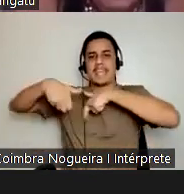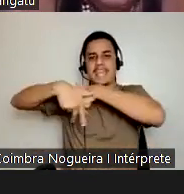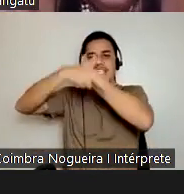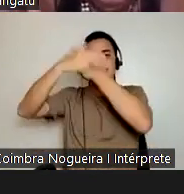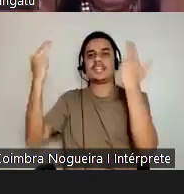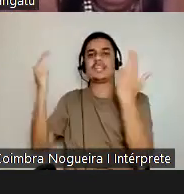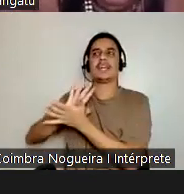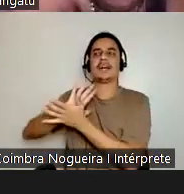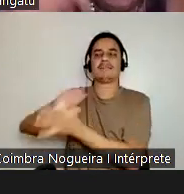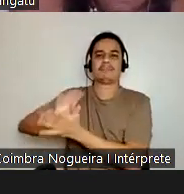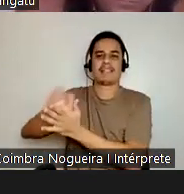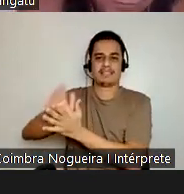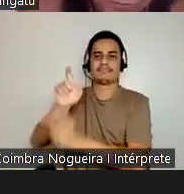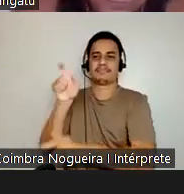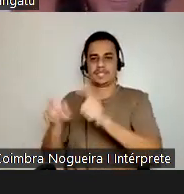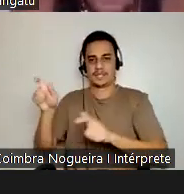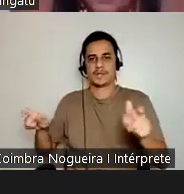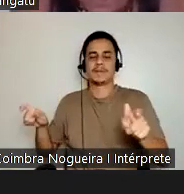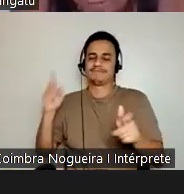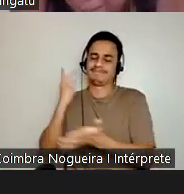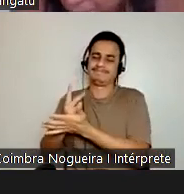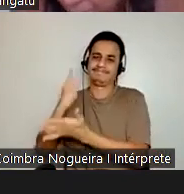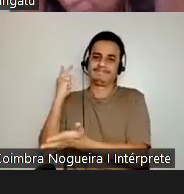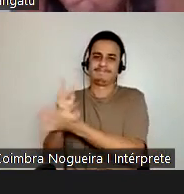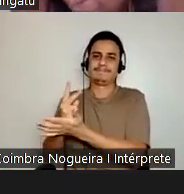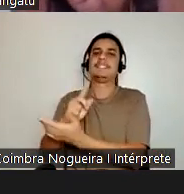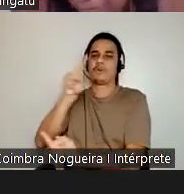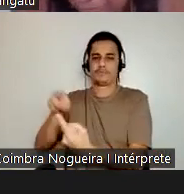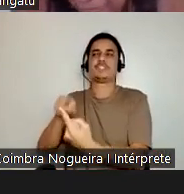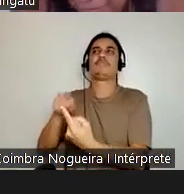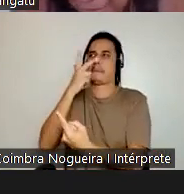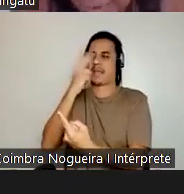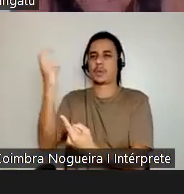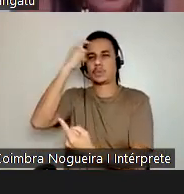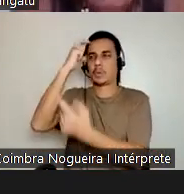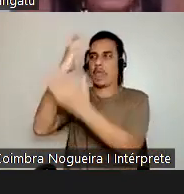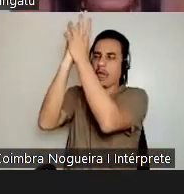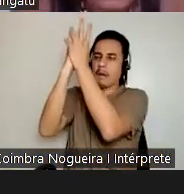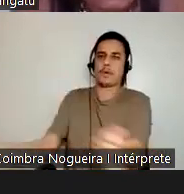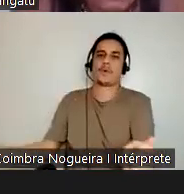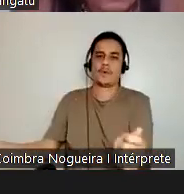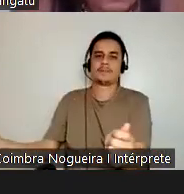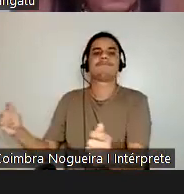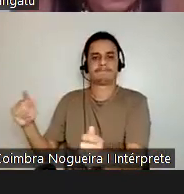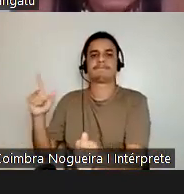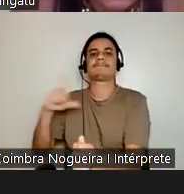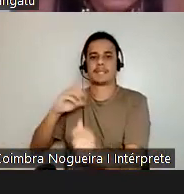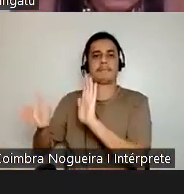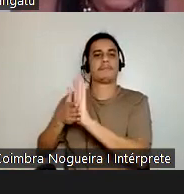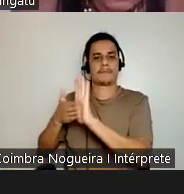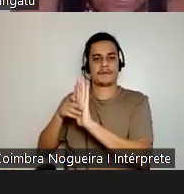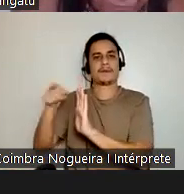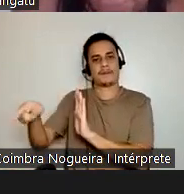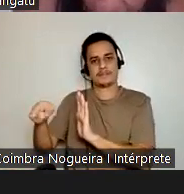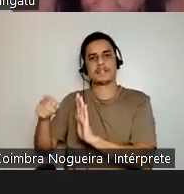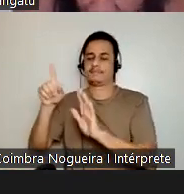sistemática e a nossa tentativa de matá-los culturalmente é proposital e faz parte de uma